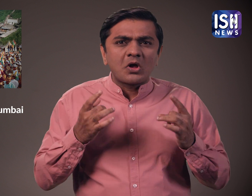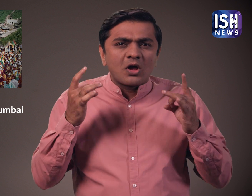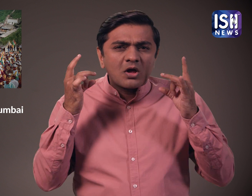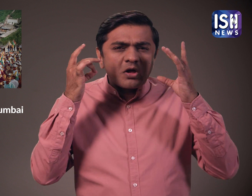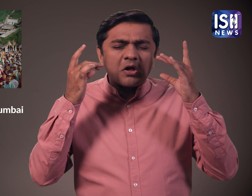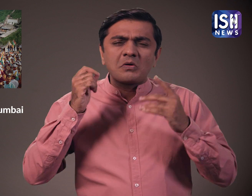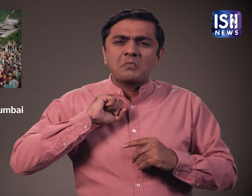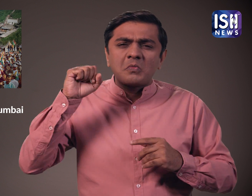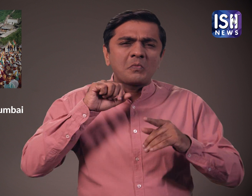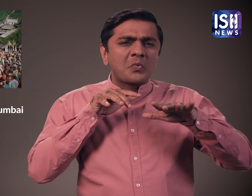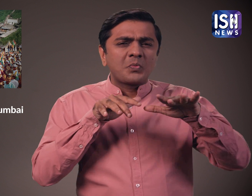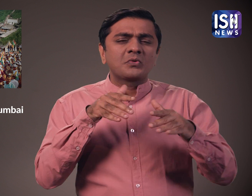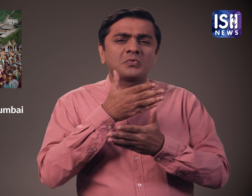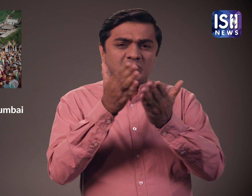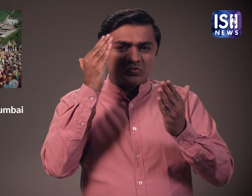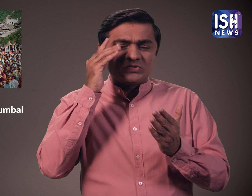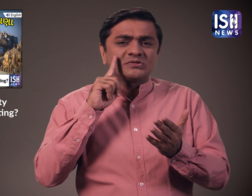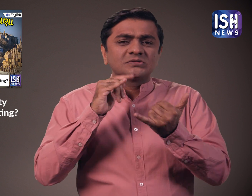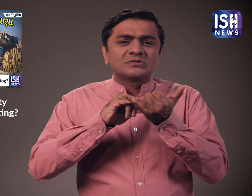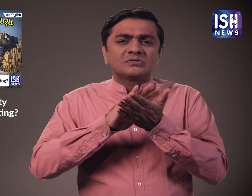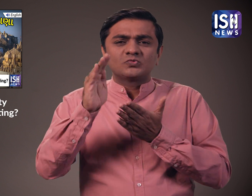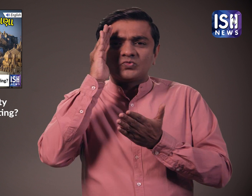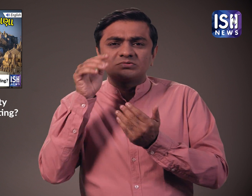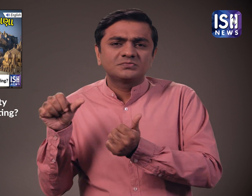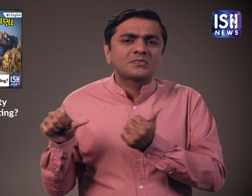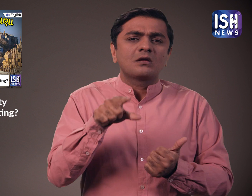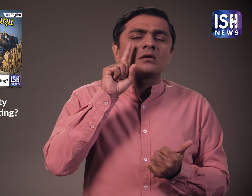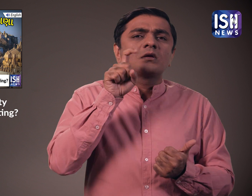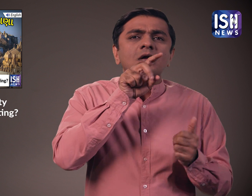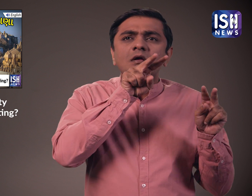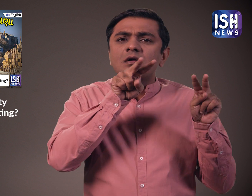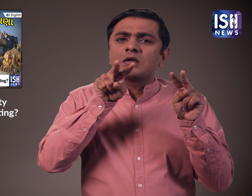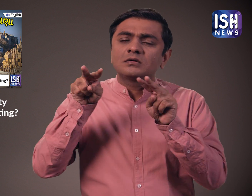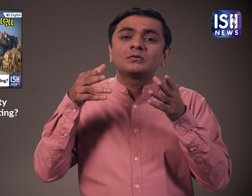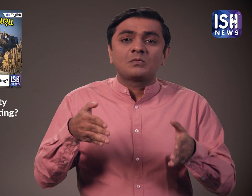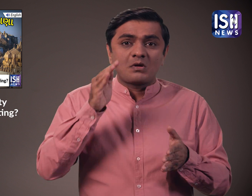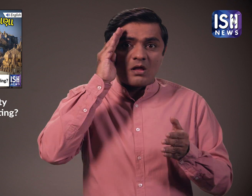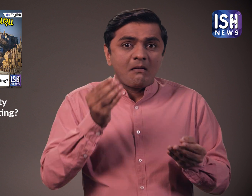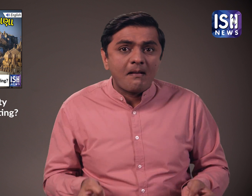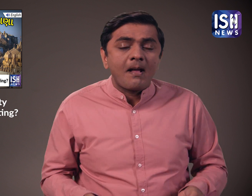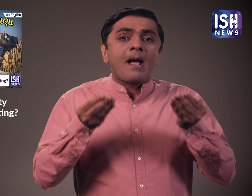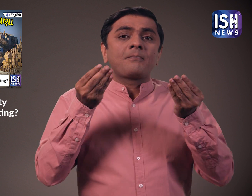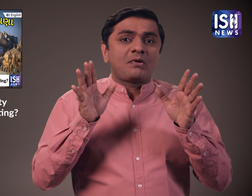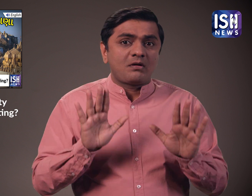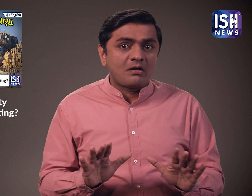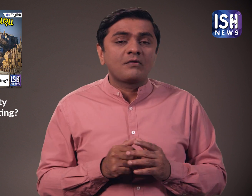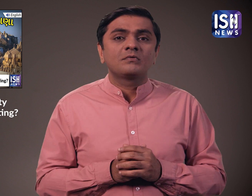है। विवरण के लिए आप हमारा पिछला वीडियो देख सकते हैं। अब यहां अपडेट है।